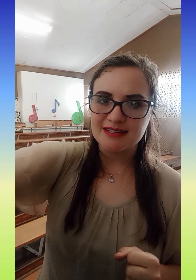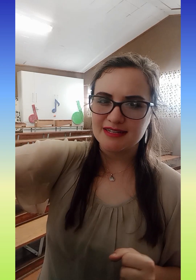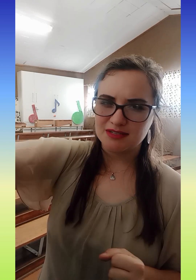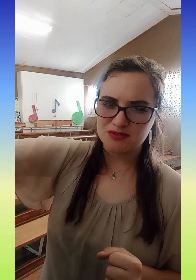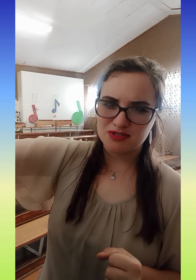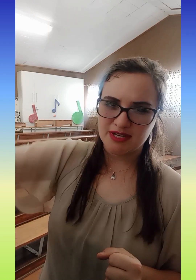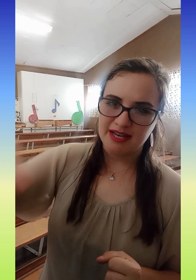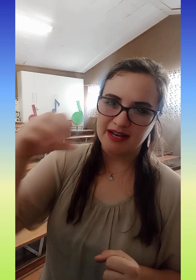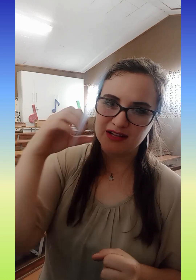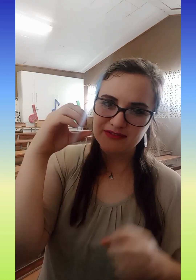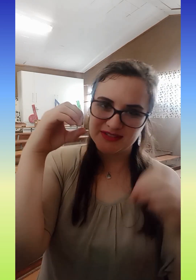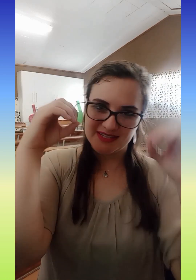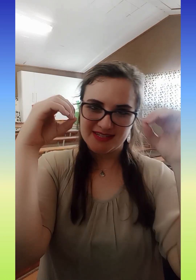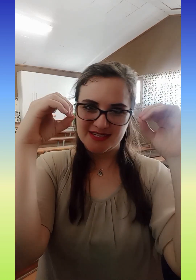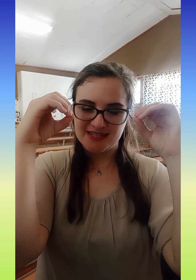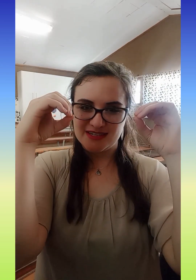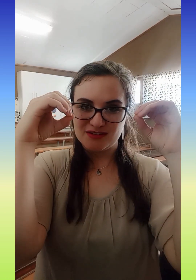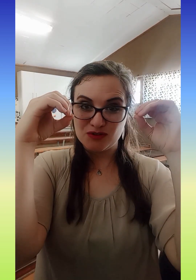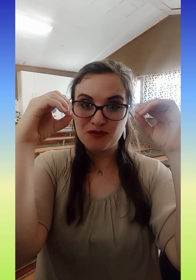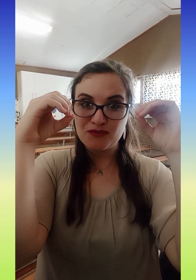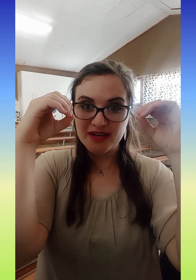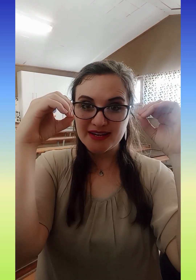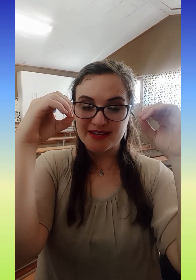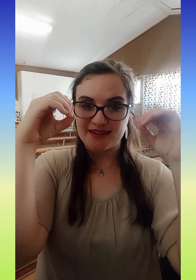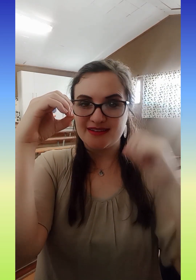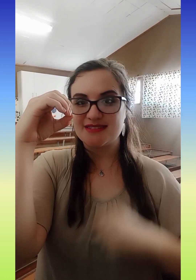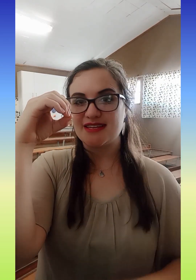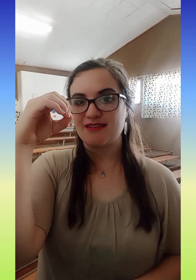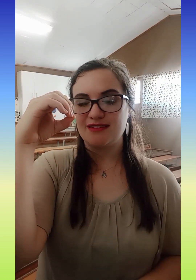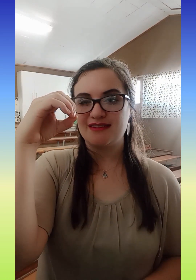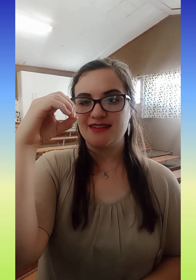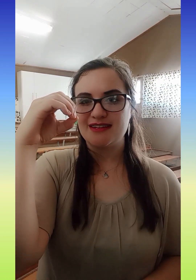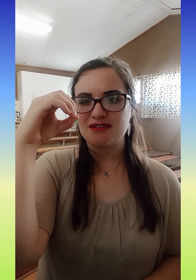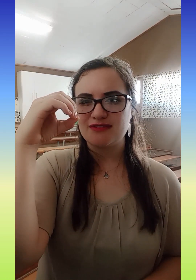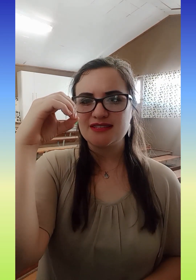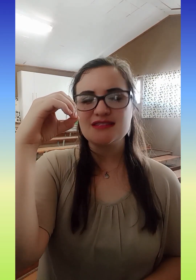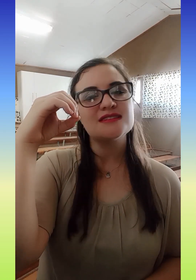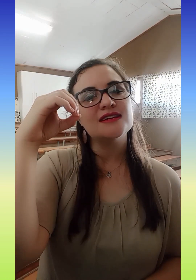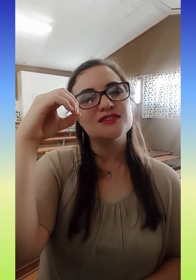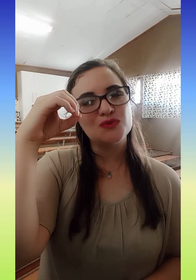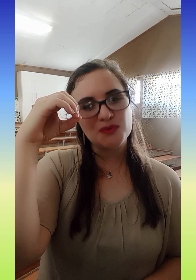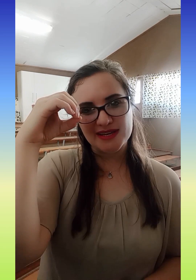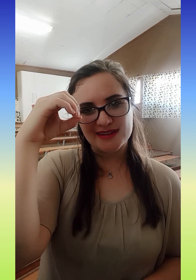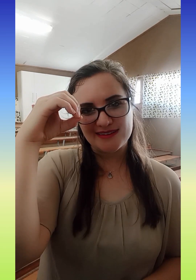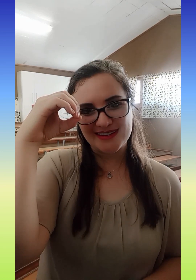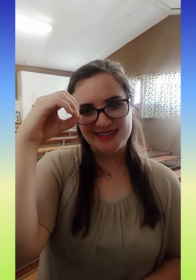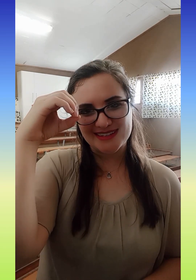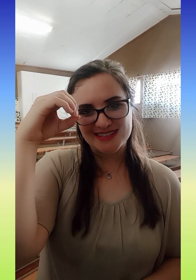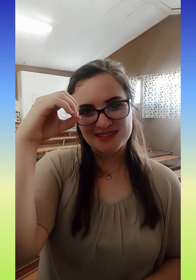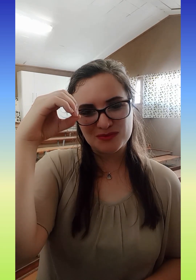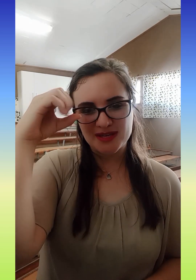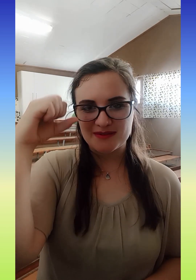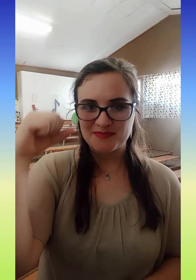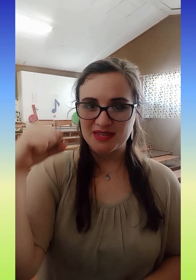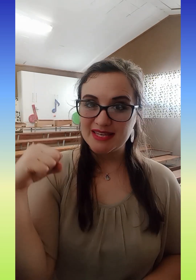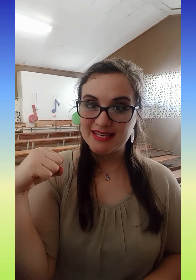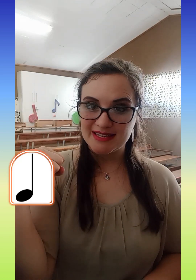gaan ons die helfte nog verder deel. Nou, wat is twee, gedeeldeer twee? Jyn